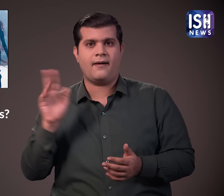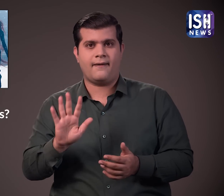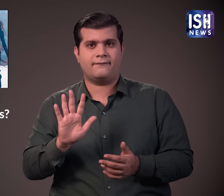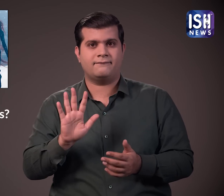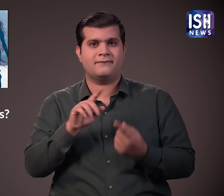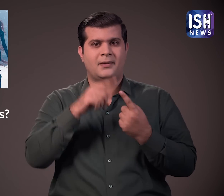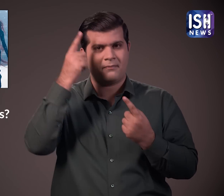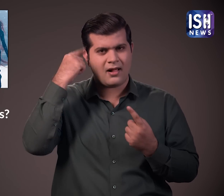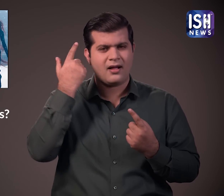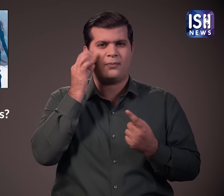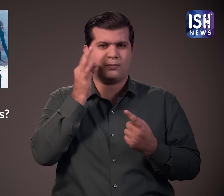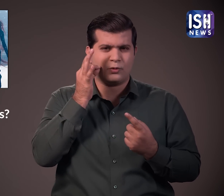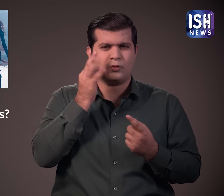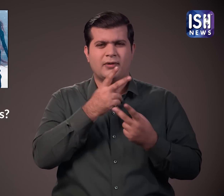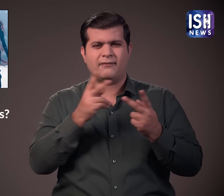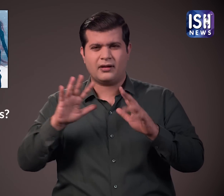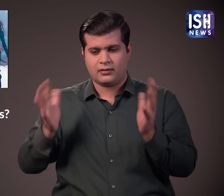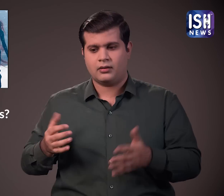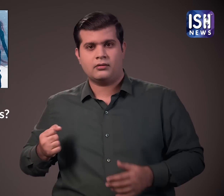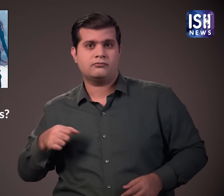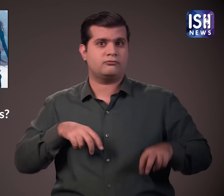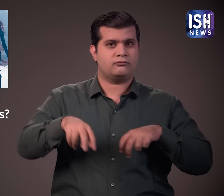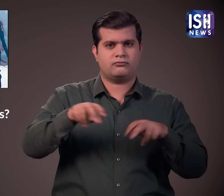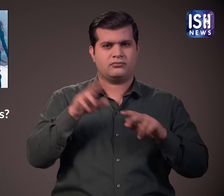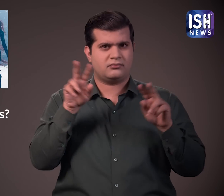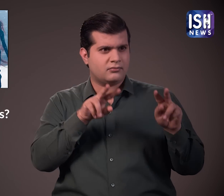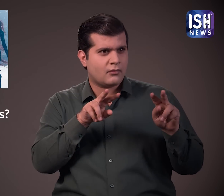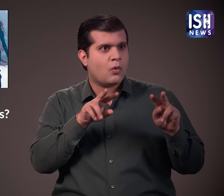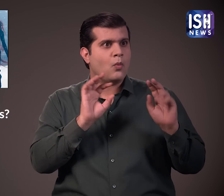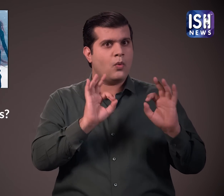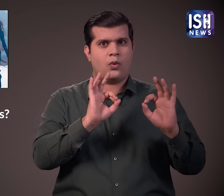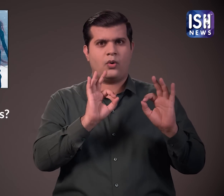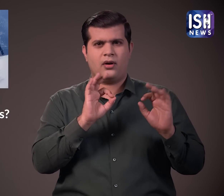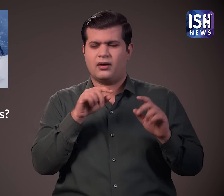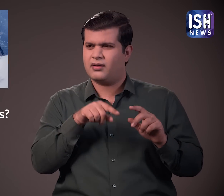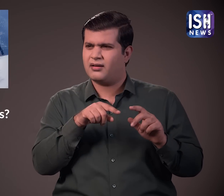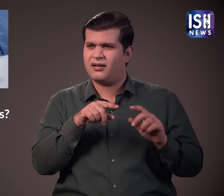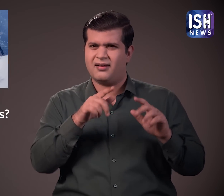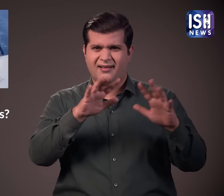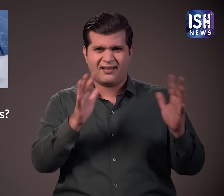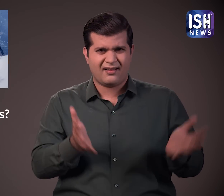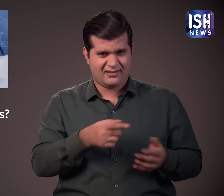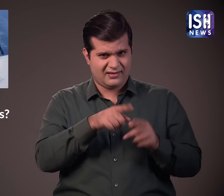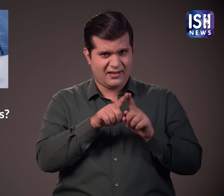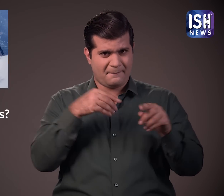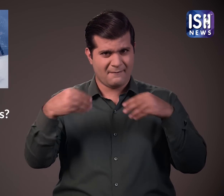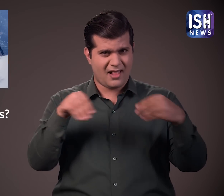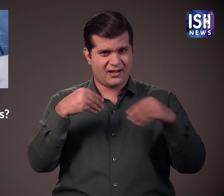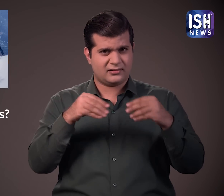जैसे काल, नीला, आदी लोगों को यह डिजाइनर बैग बहुत पसंद आया साधानर रूप से डिजाइन किया गया